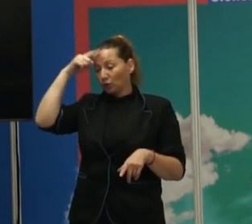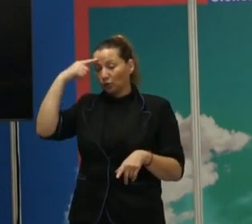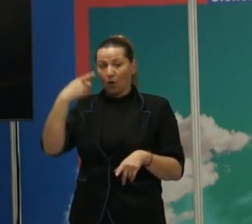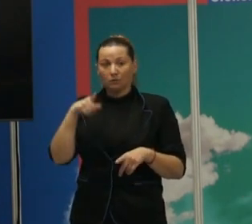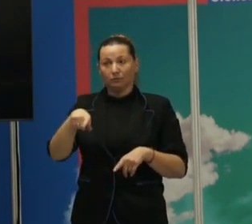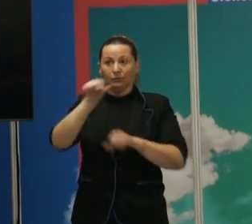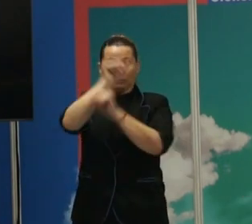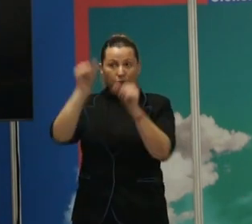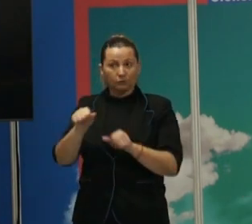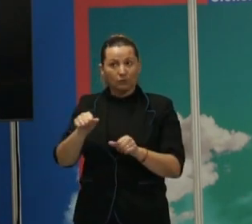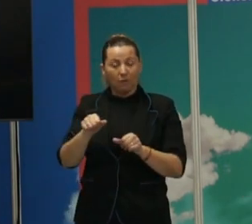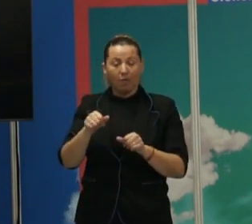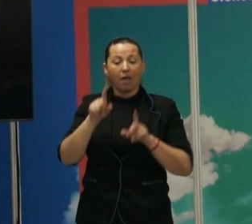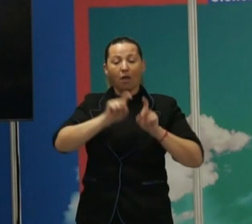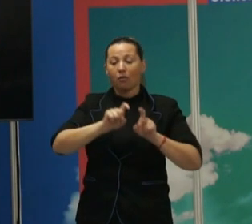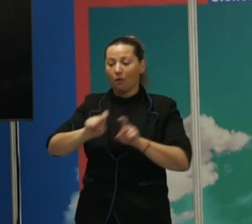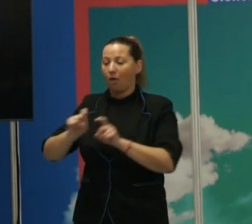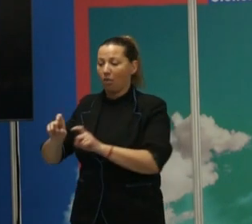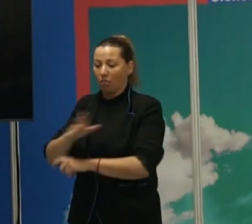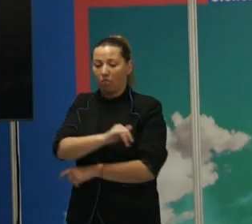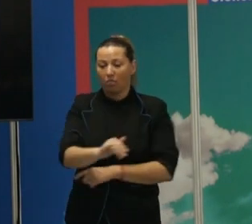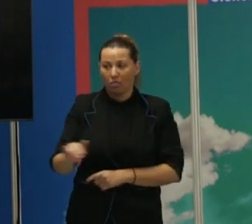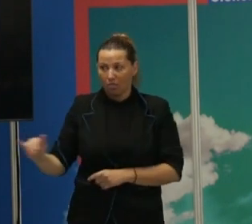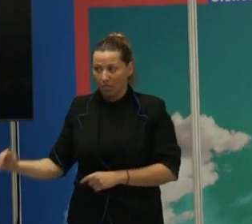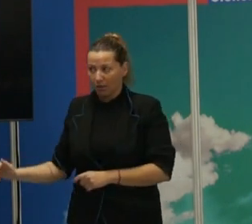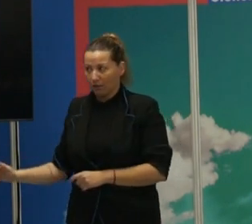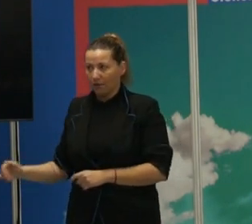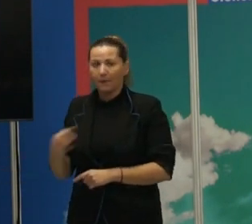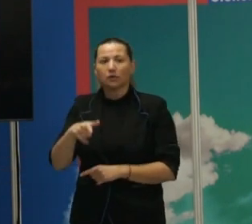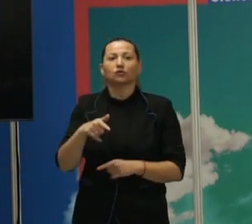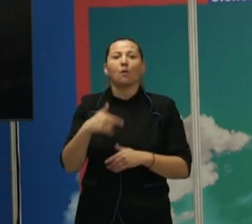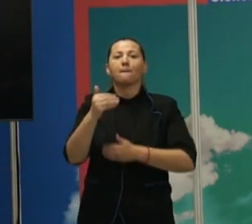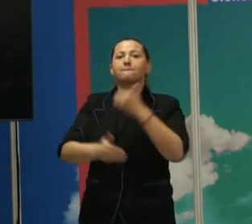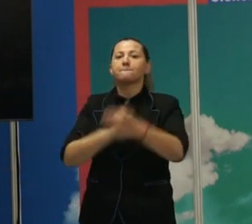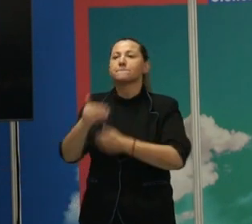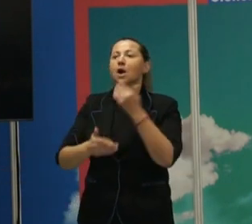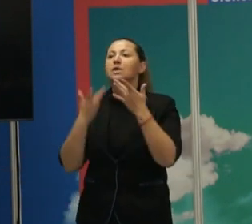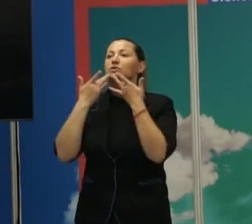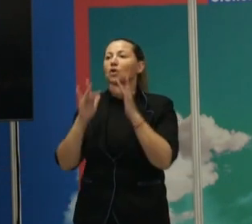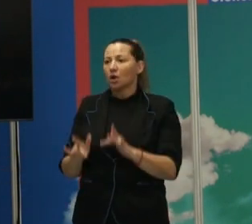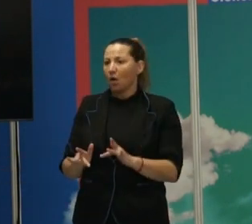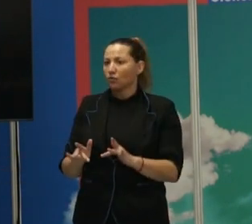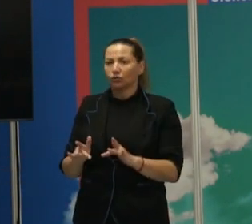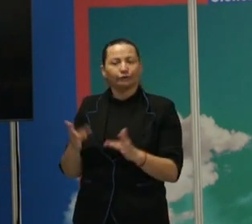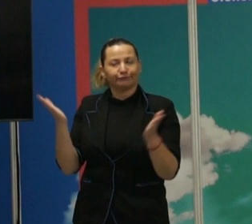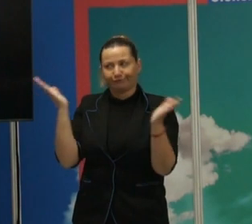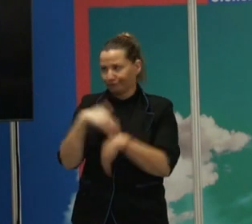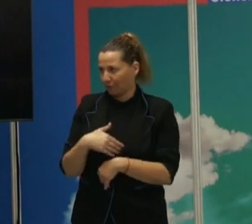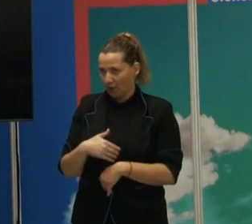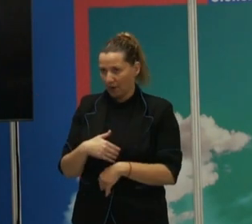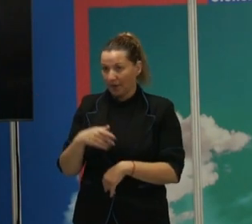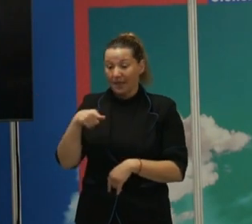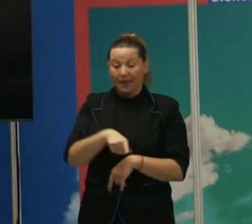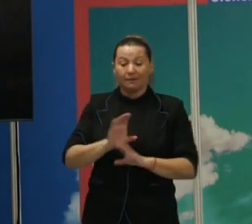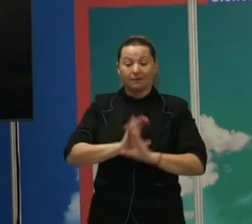Se pueden resaltar unos valores sobre otros, pero está claro que no es un proceso neutro y que es la manera en la que el grupo se identifica y